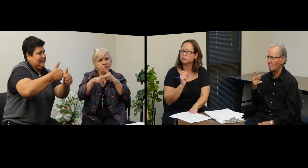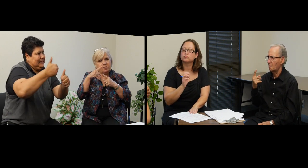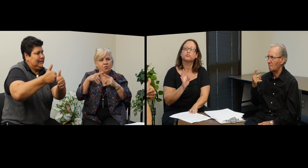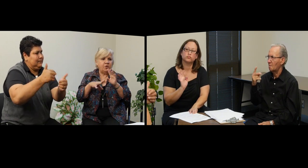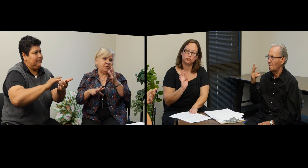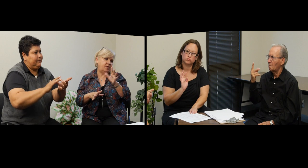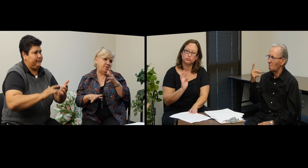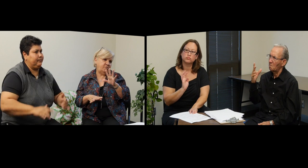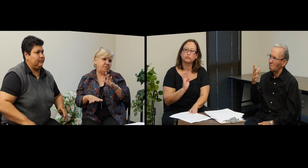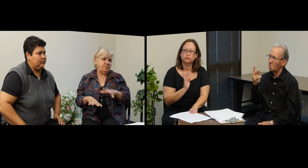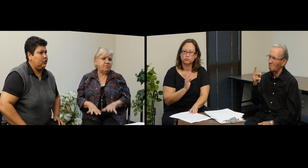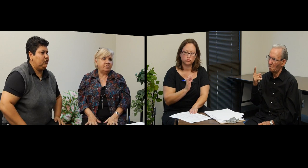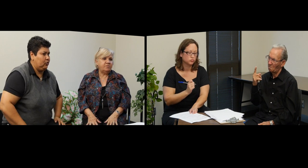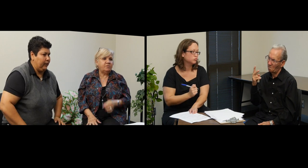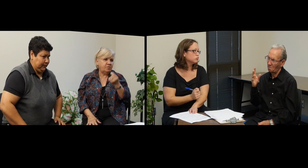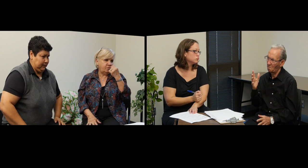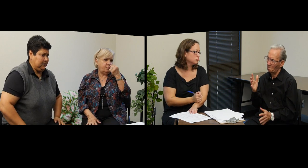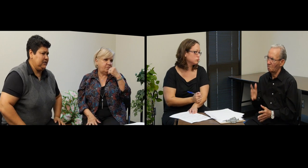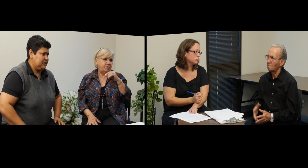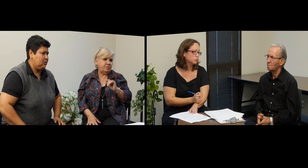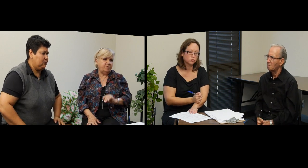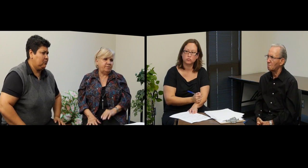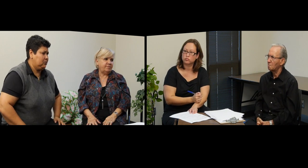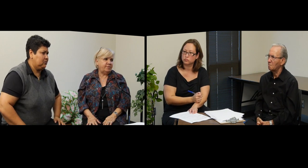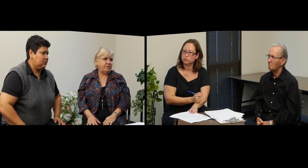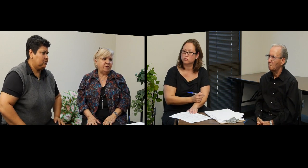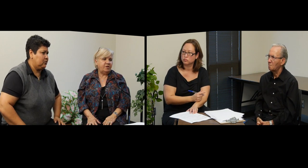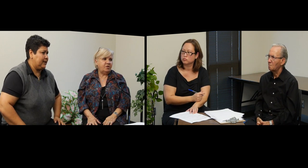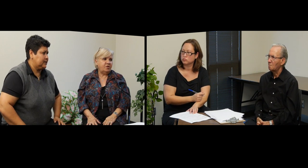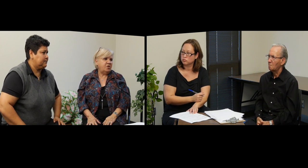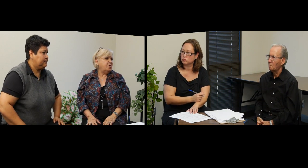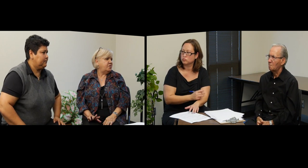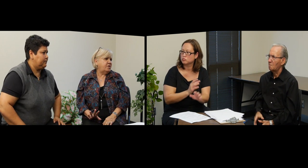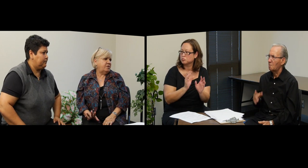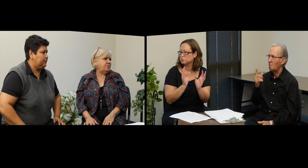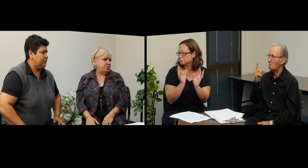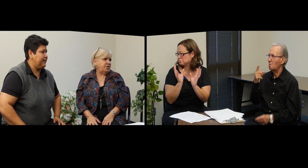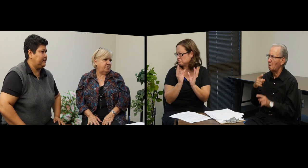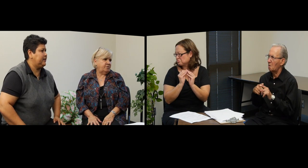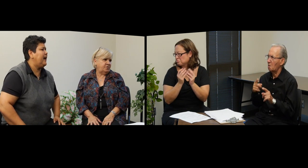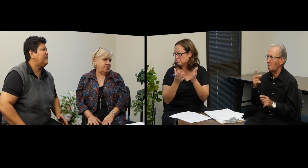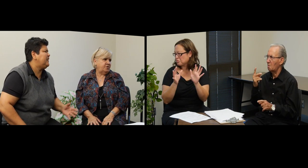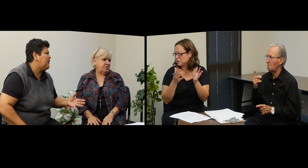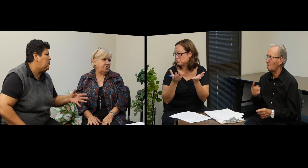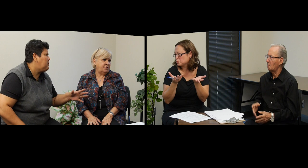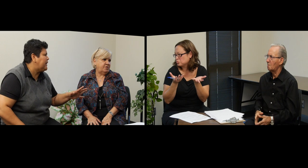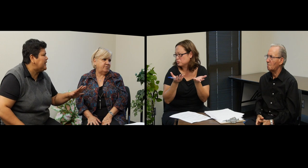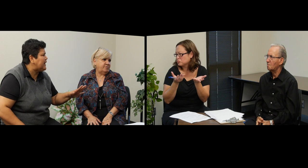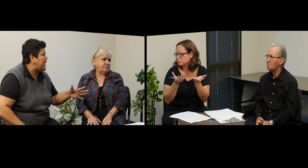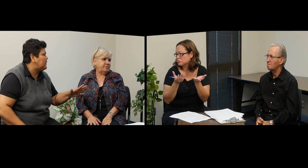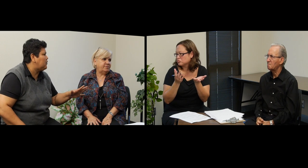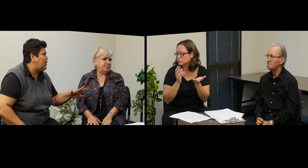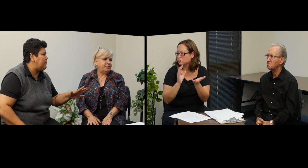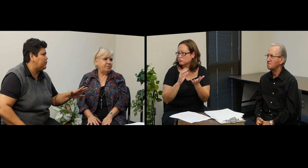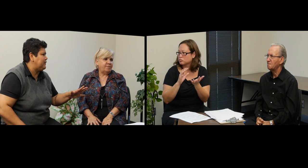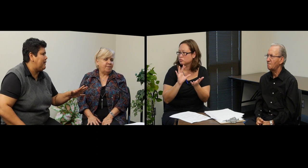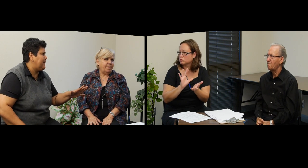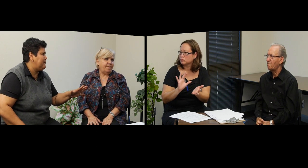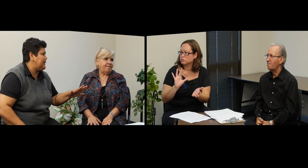cincuenta. Dos cincuenta. Sí, dice como uno o dos dólares, ajá. Ah. Por medicina. Así que, ¿cómo qué tanto aproximadamente